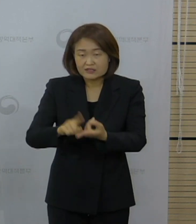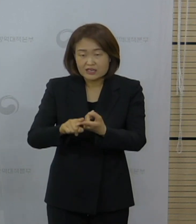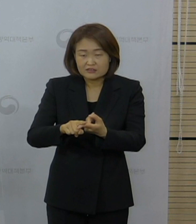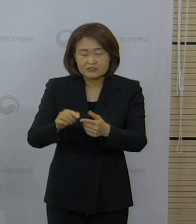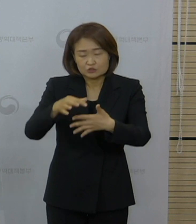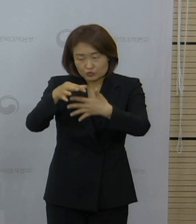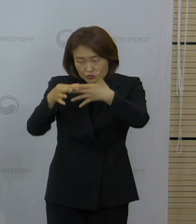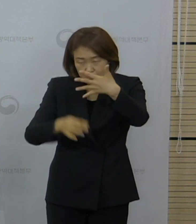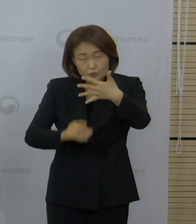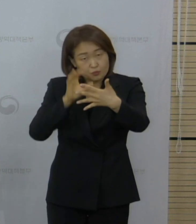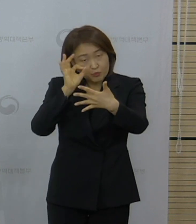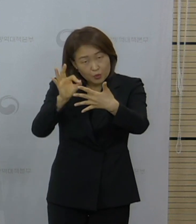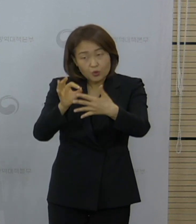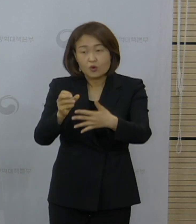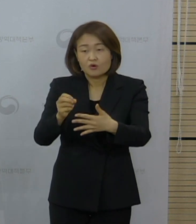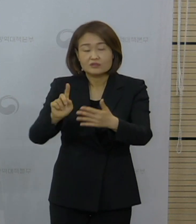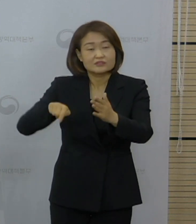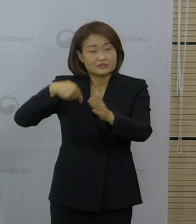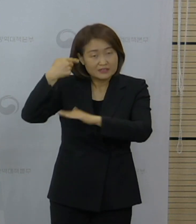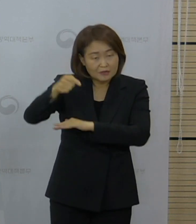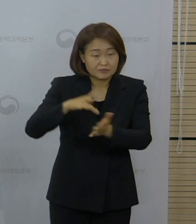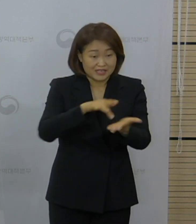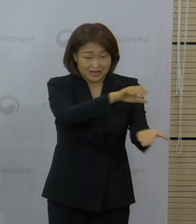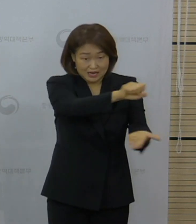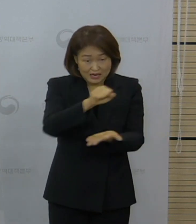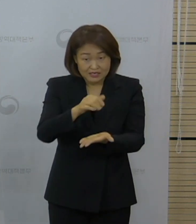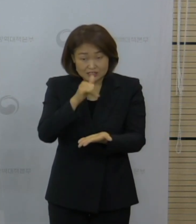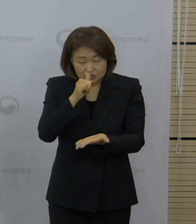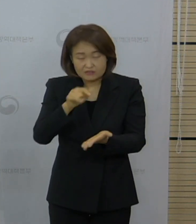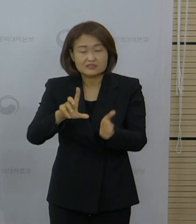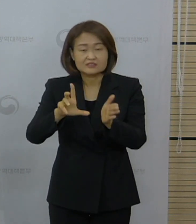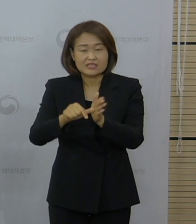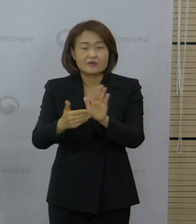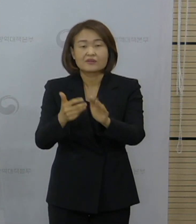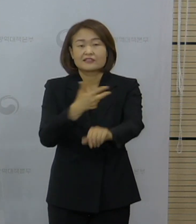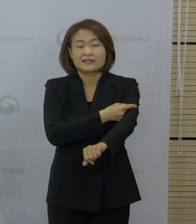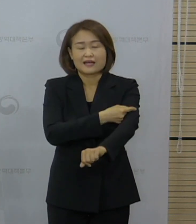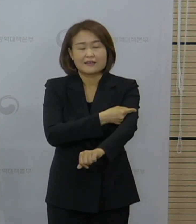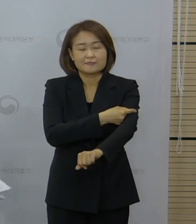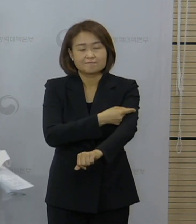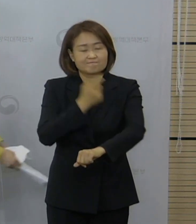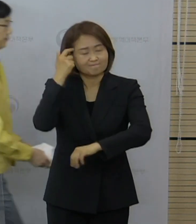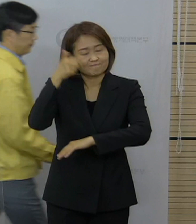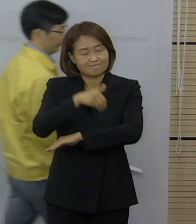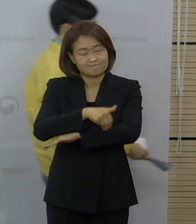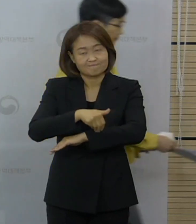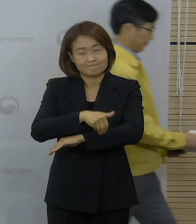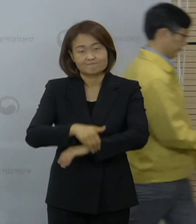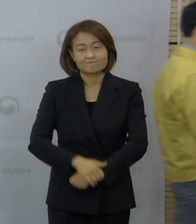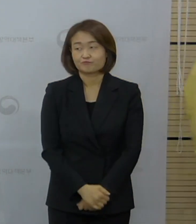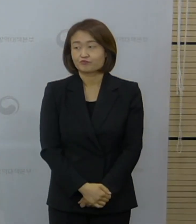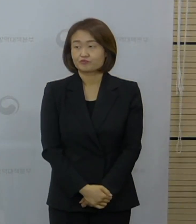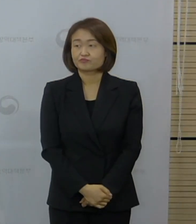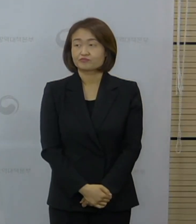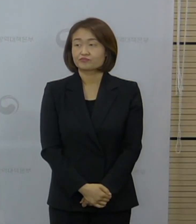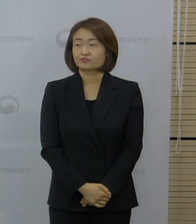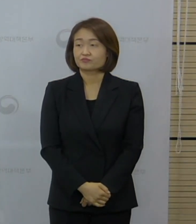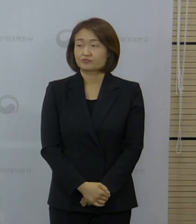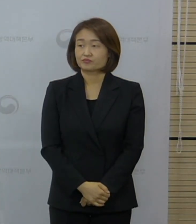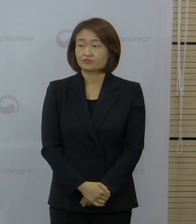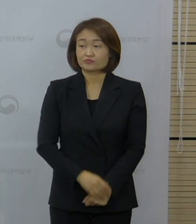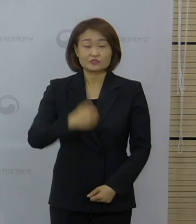추후의 시기를 결정할 예정입니다. 이상 반응과 관련돼서 질문 하나 더 보내주셨습니다.